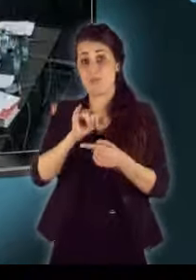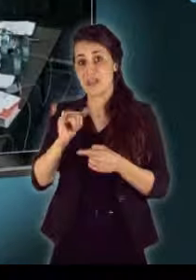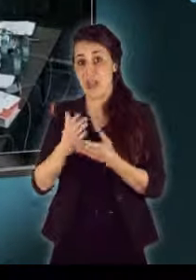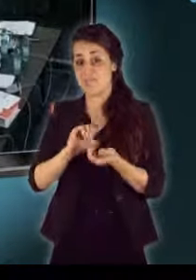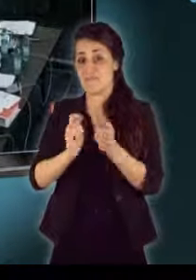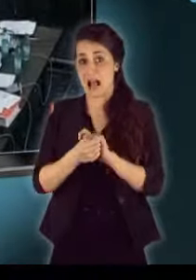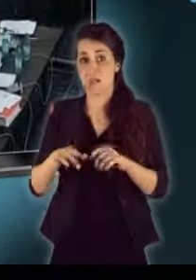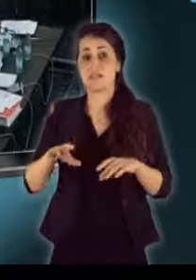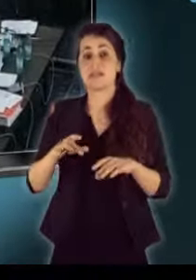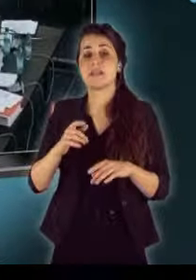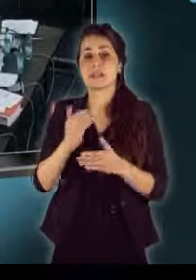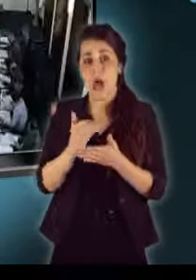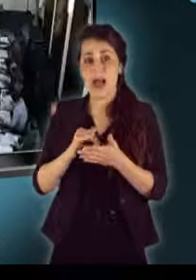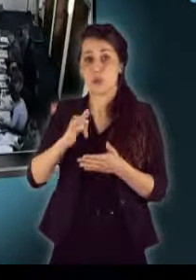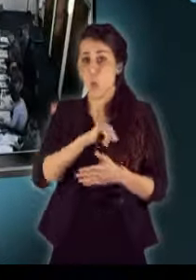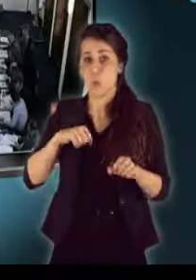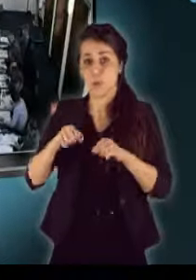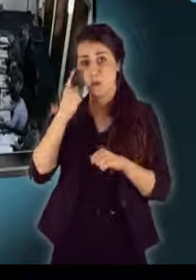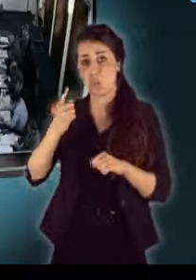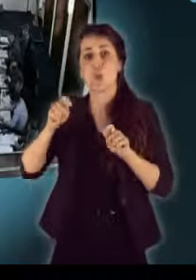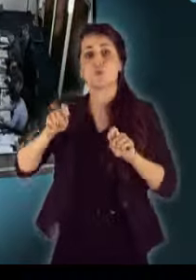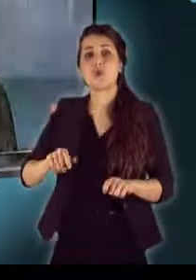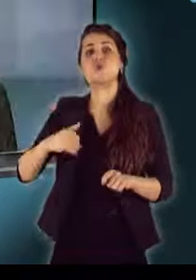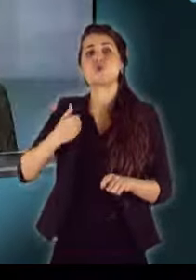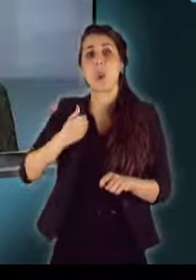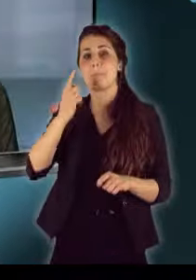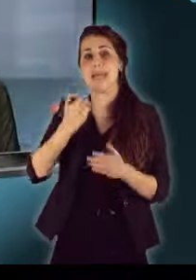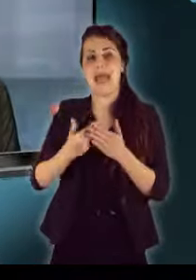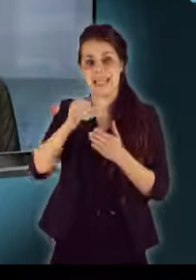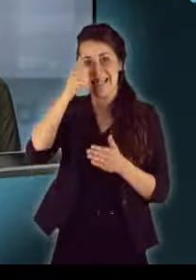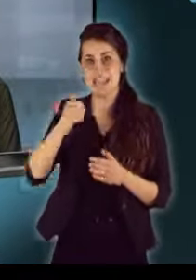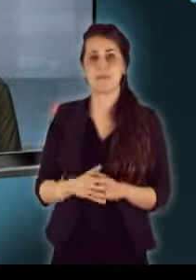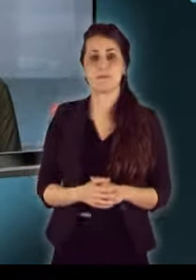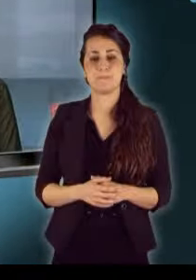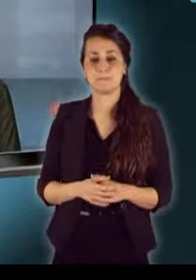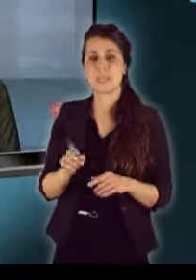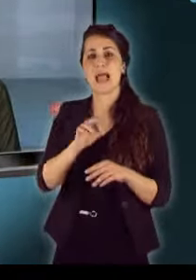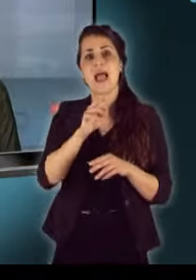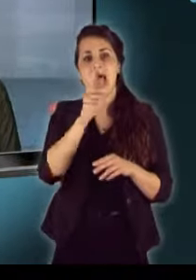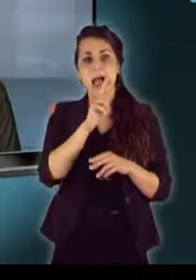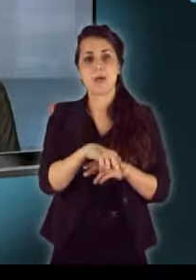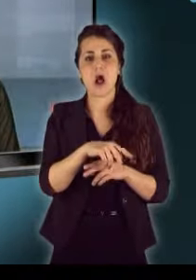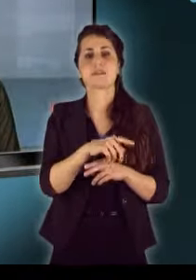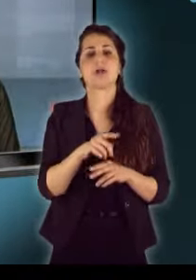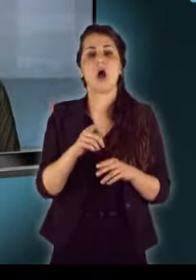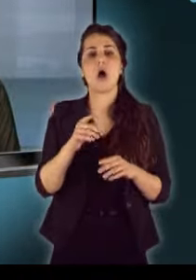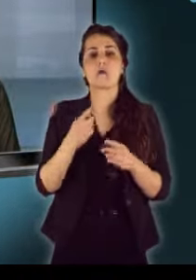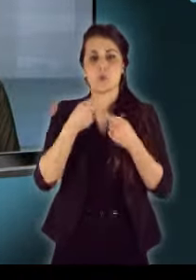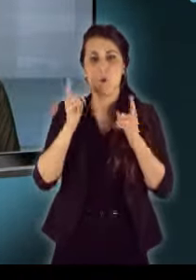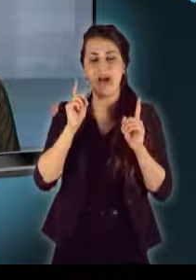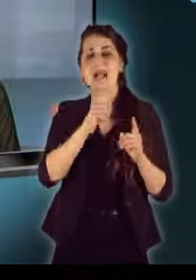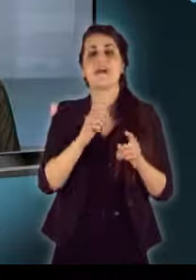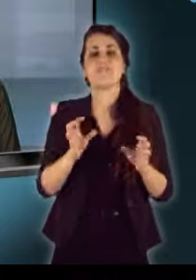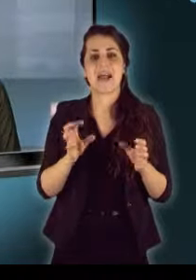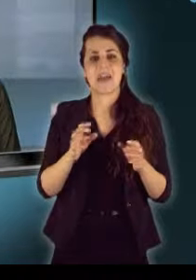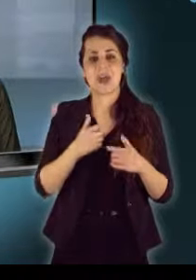szabályok, és akkor már az önkormányzat dönthet az iskolák nevéről. Elmarasztalta a Szlovák Frekvencia Tanács a Szlovák